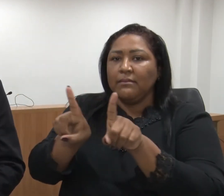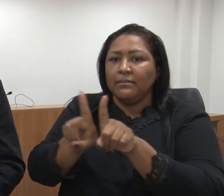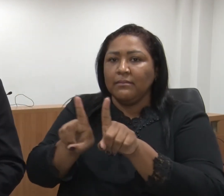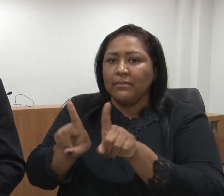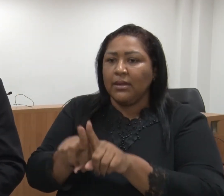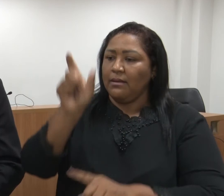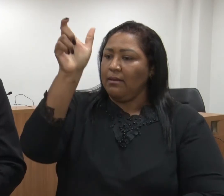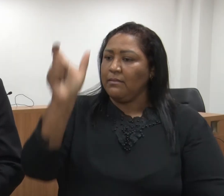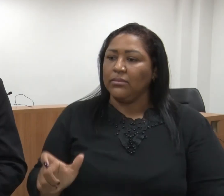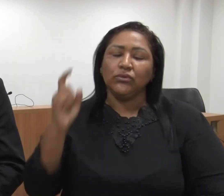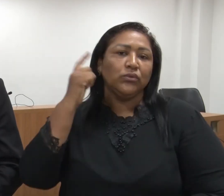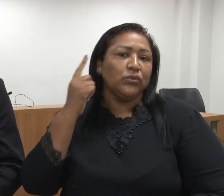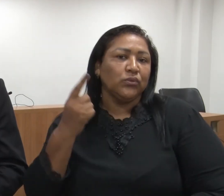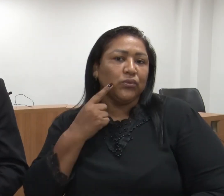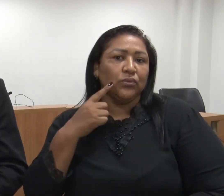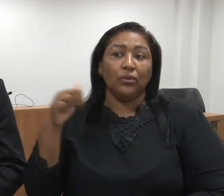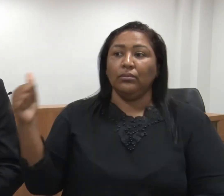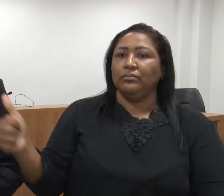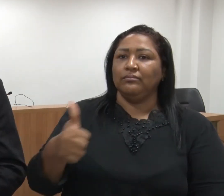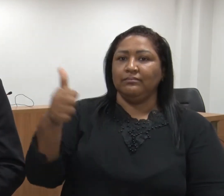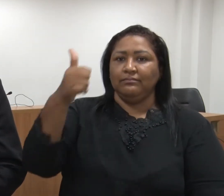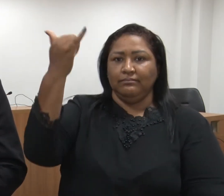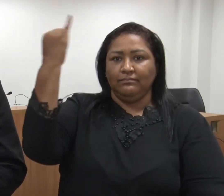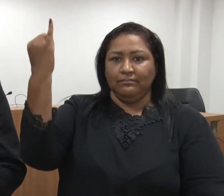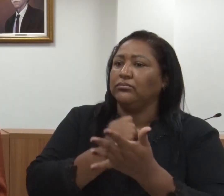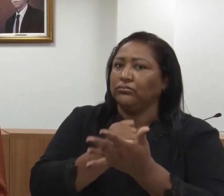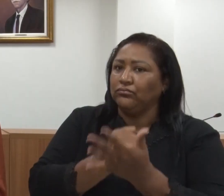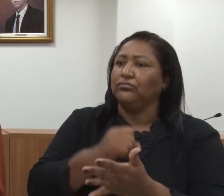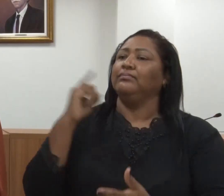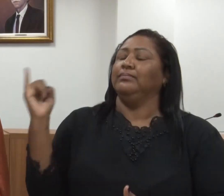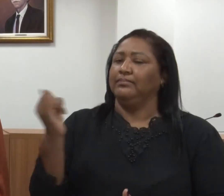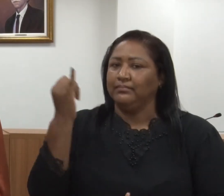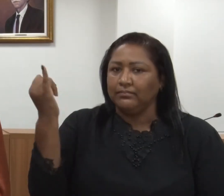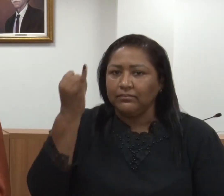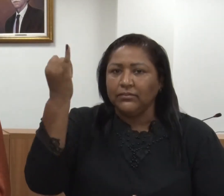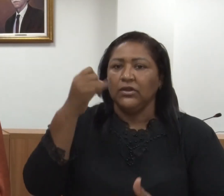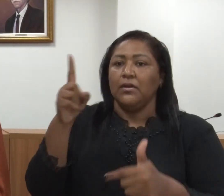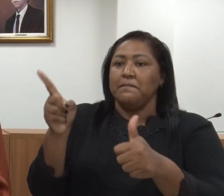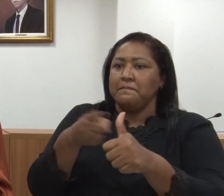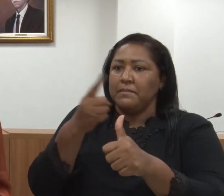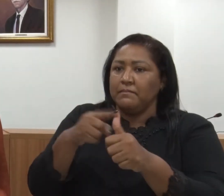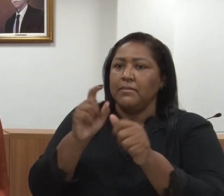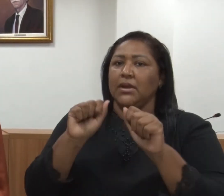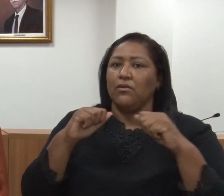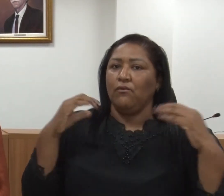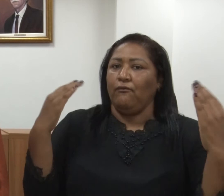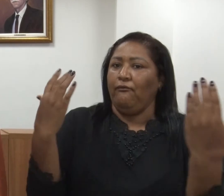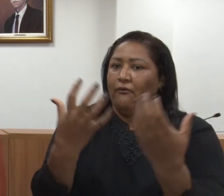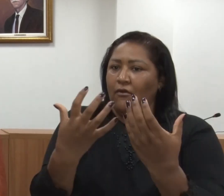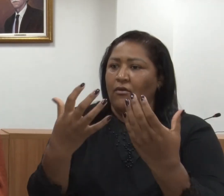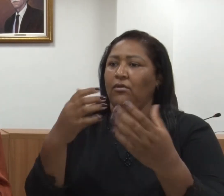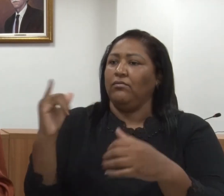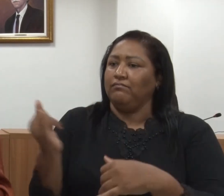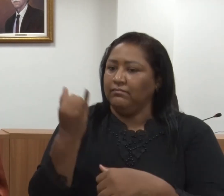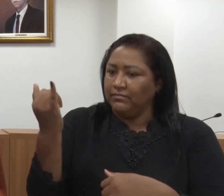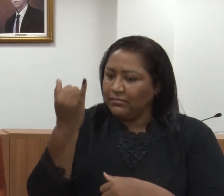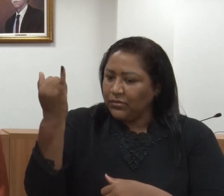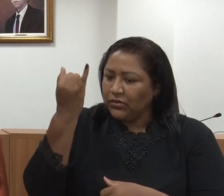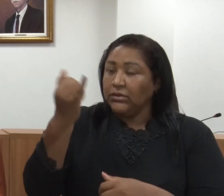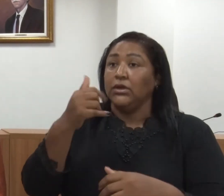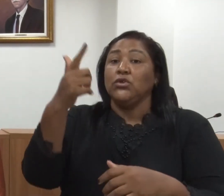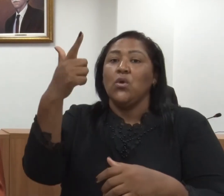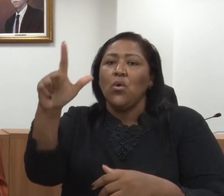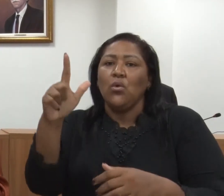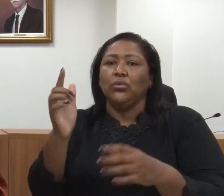surda, como prioridade de trabalho do nosso gabinete. Essa foi uma primeira iniciativa, o primeiro fórum. Com certeza, outros